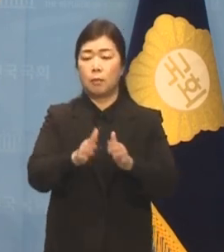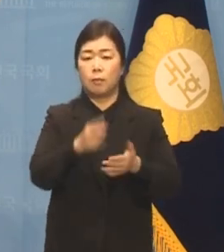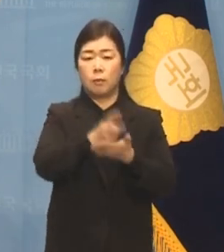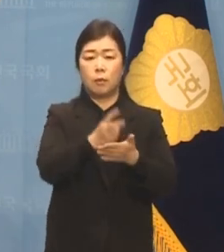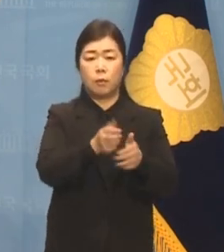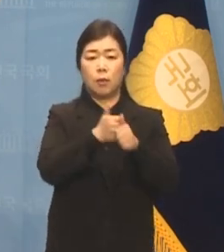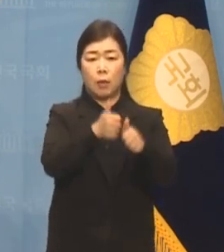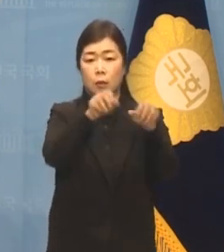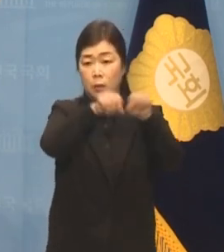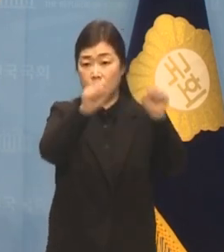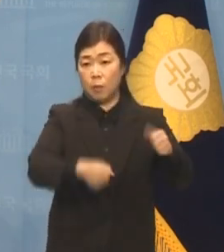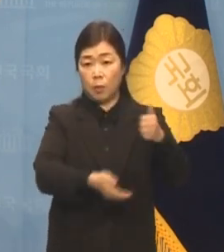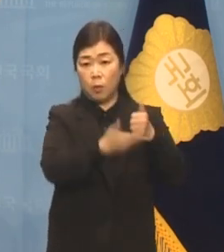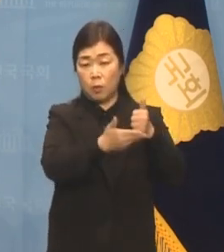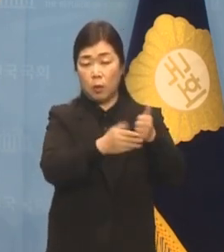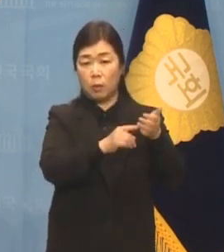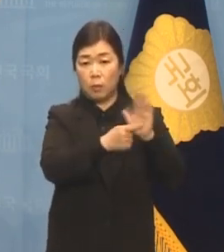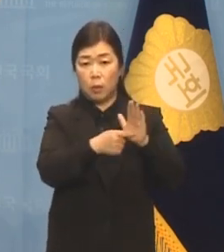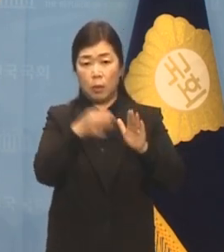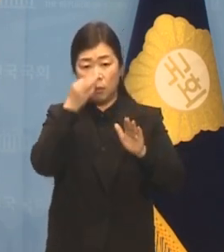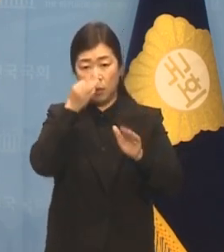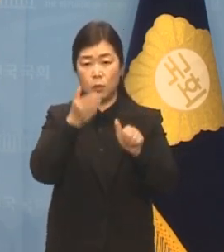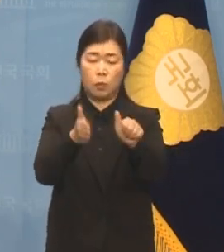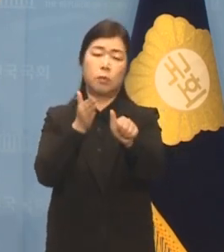살아있음을 보여주시기 바랍니다.